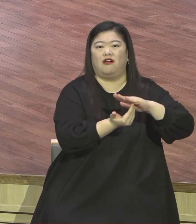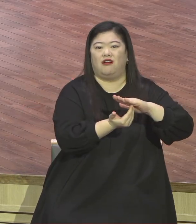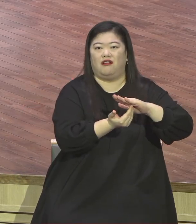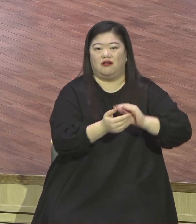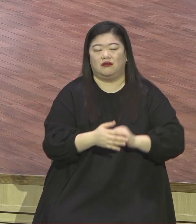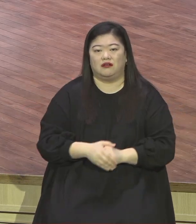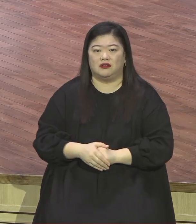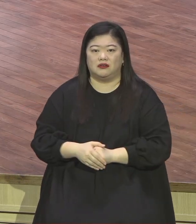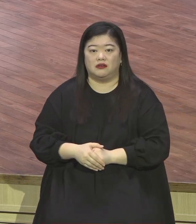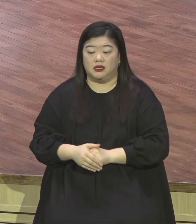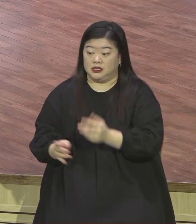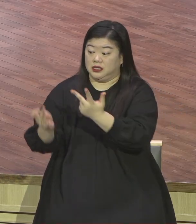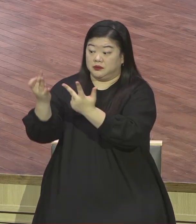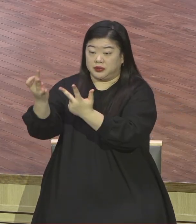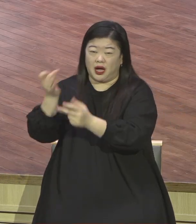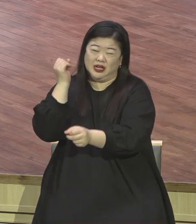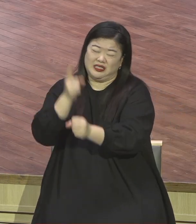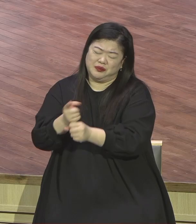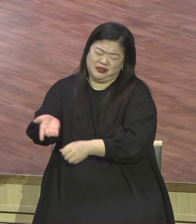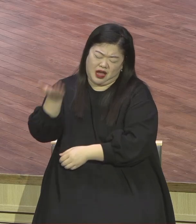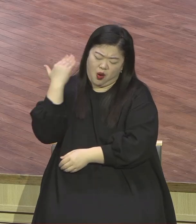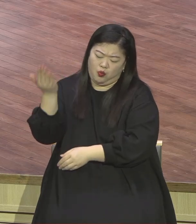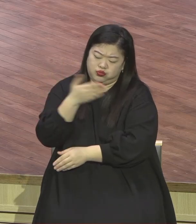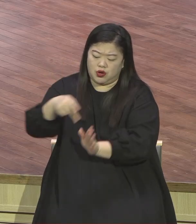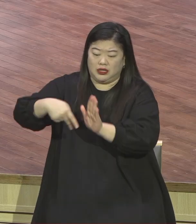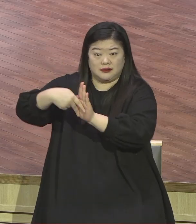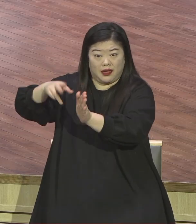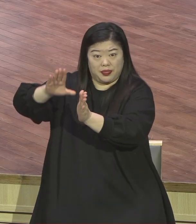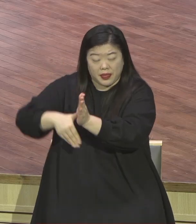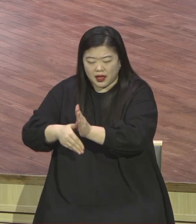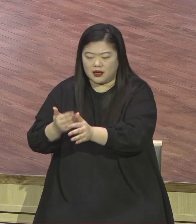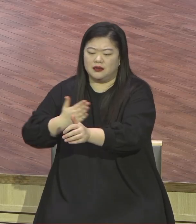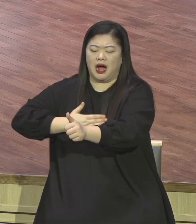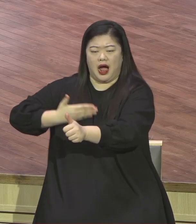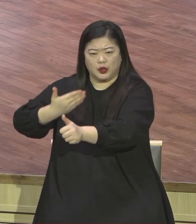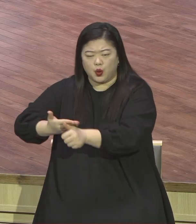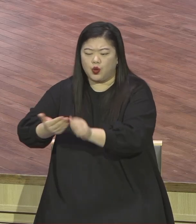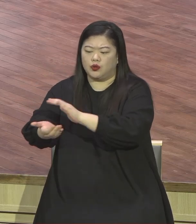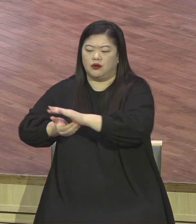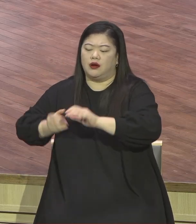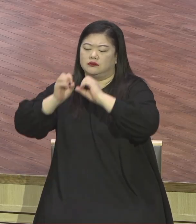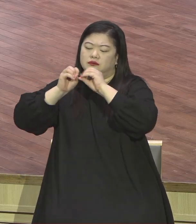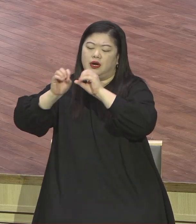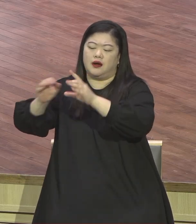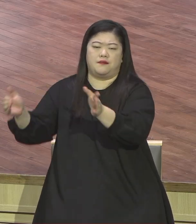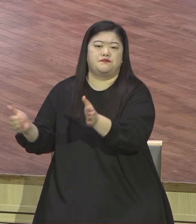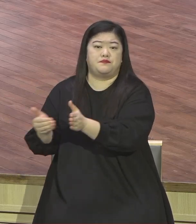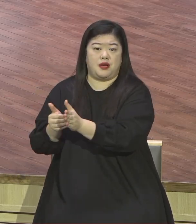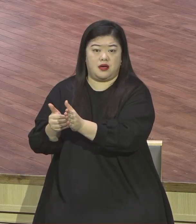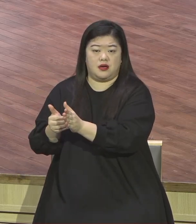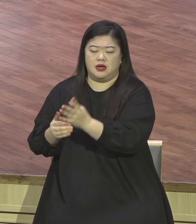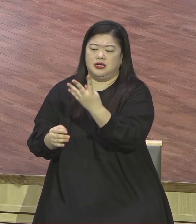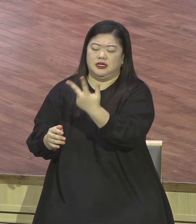아주 일관성 있게 이렇게 끊임없이 예언된 메시야가 실제로 오셨다